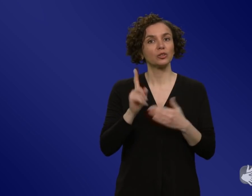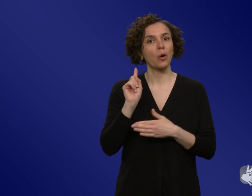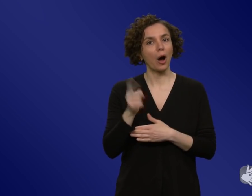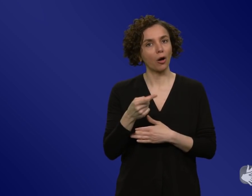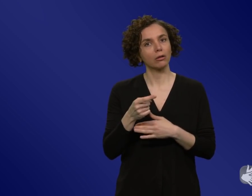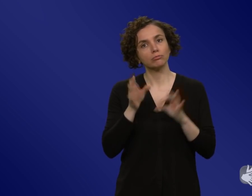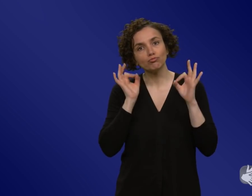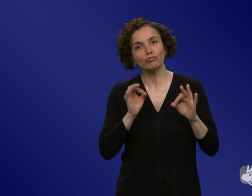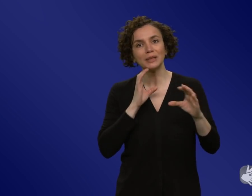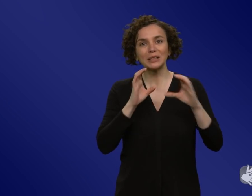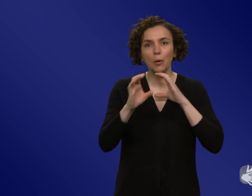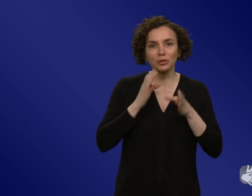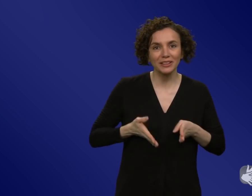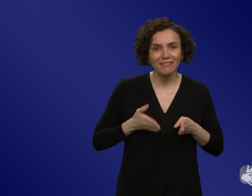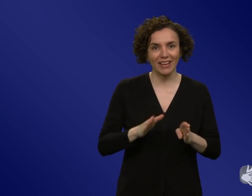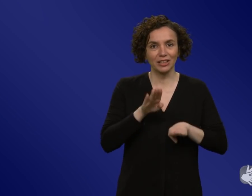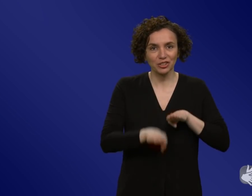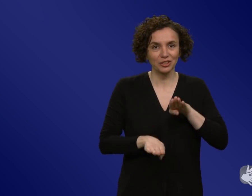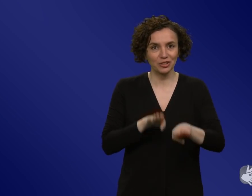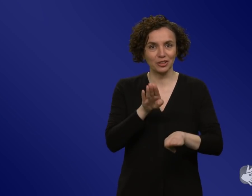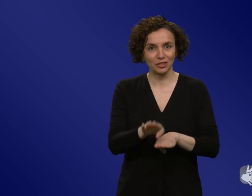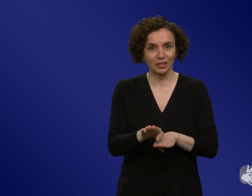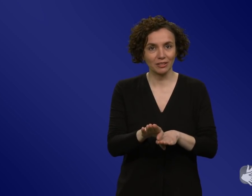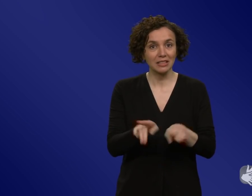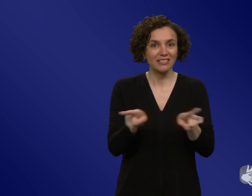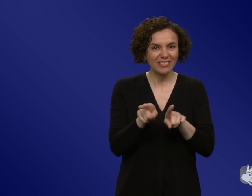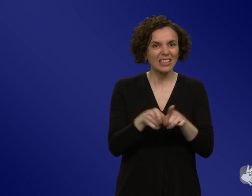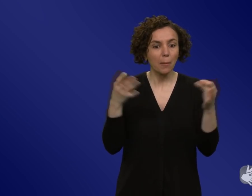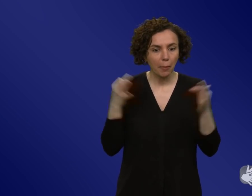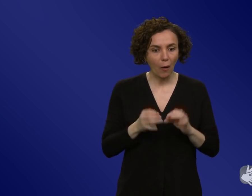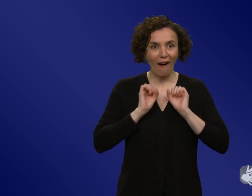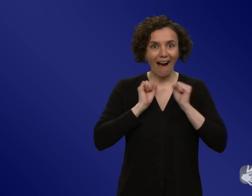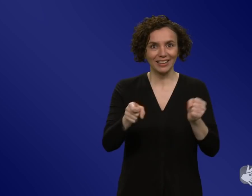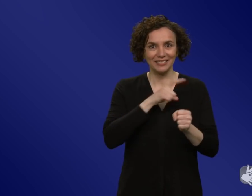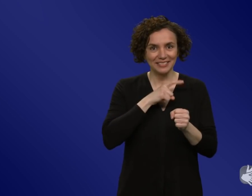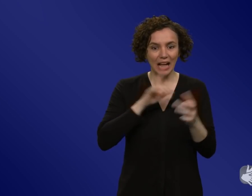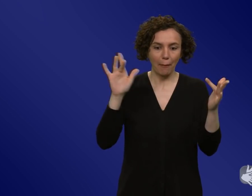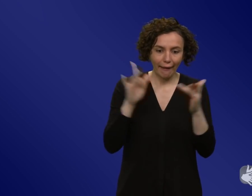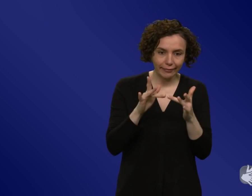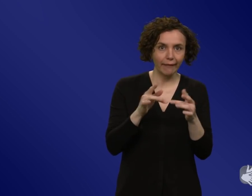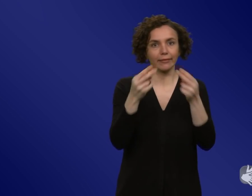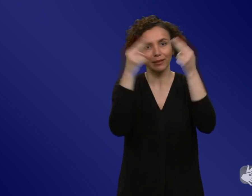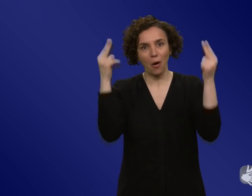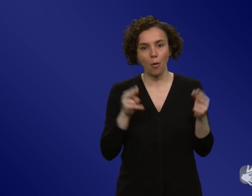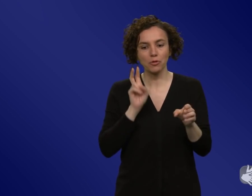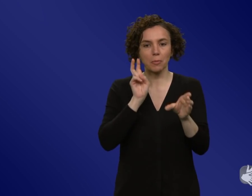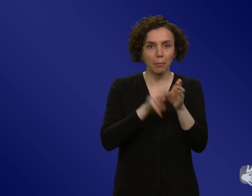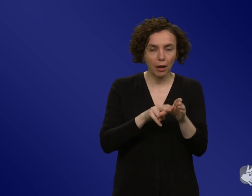voraussetzt, dass die Leute aktiv von selber auf so eine Seite gehen, aktiv selber Informationen suchen. Das machen natürlich einige,